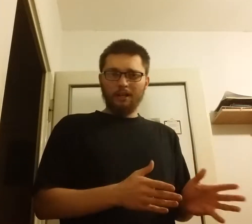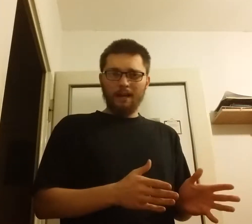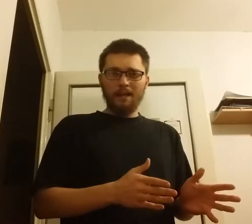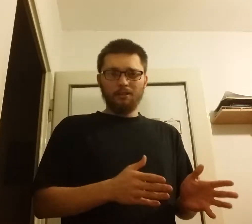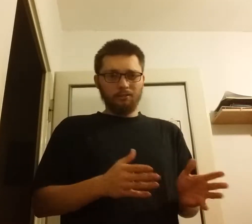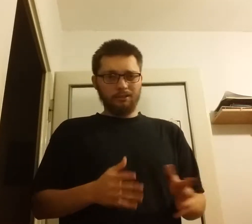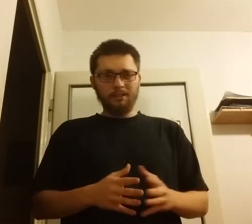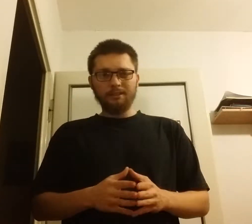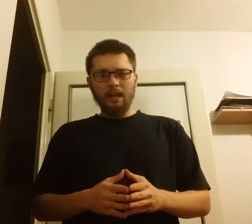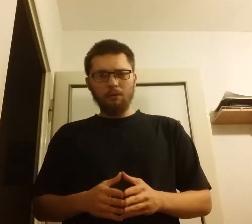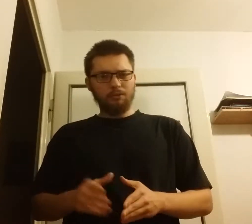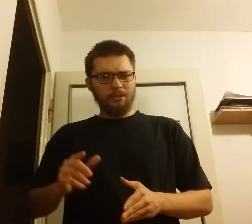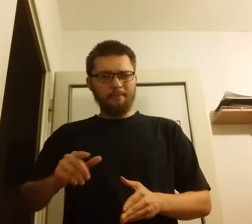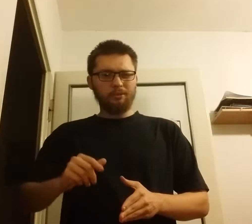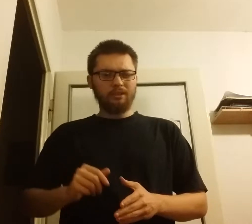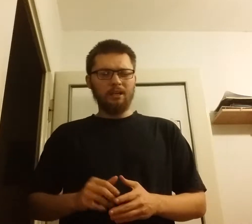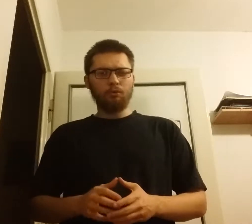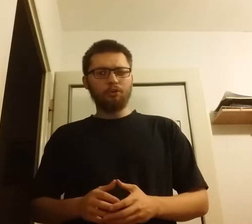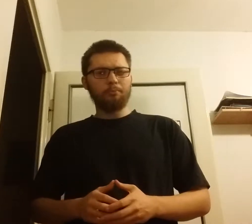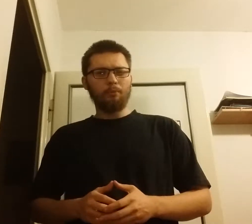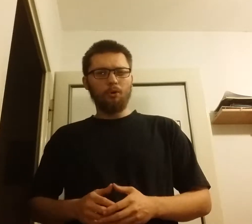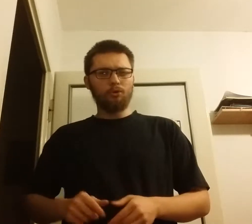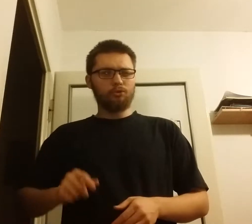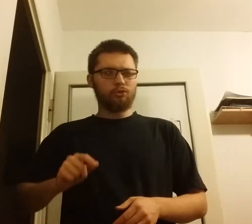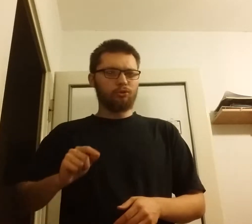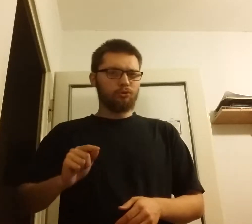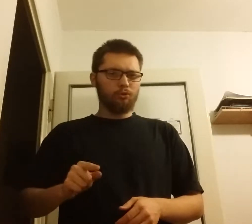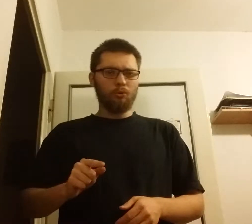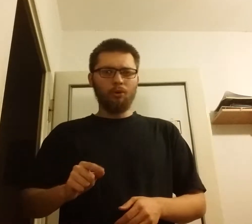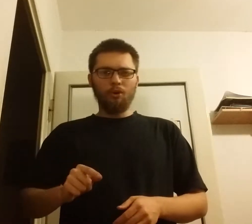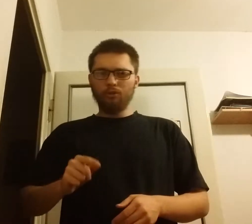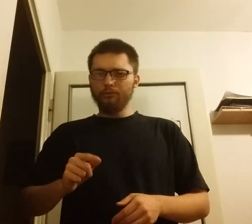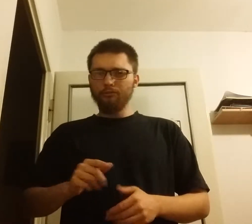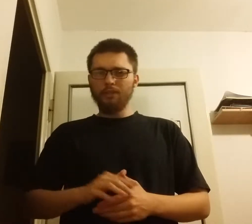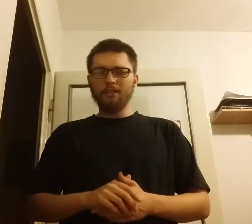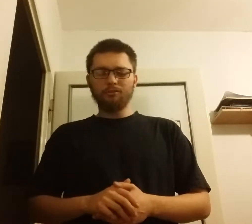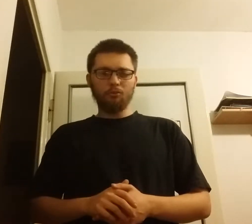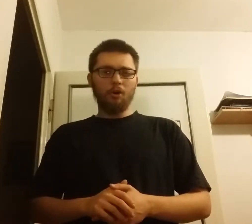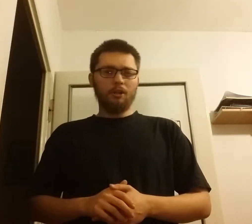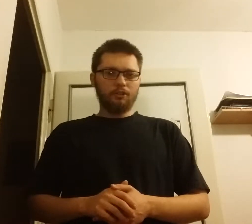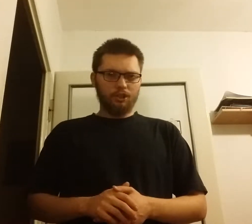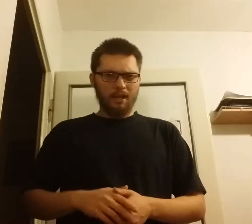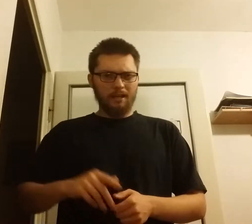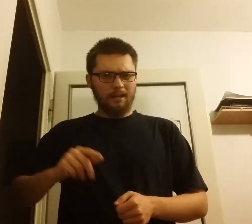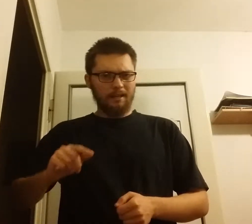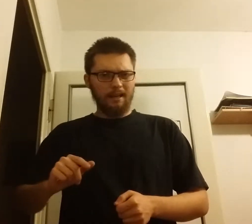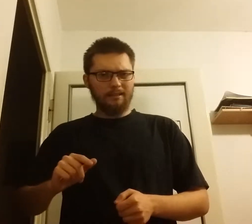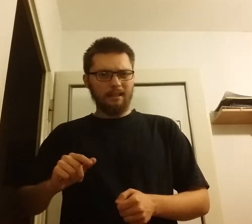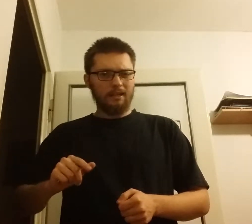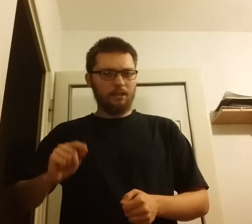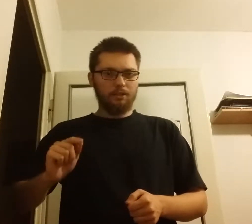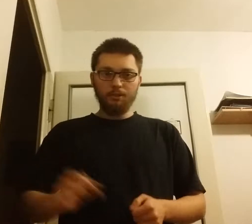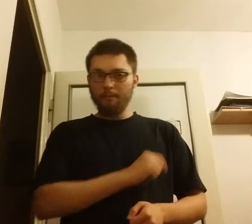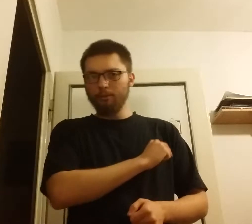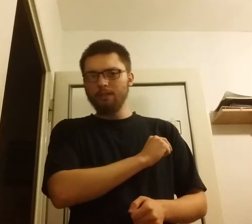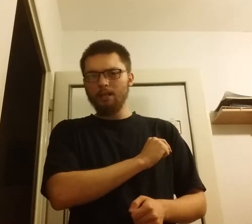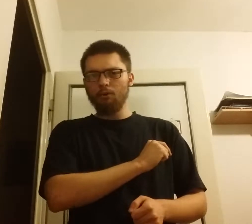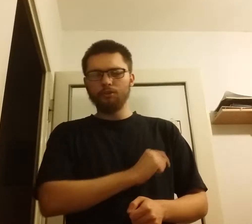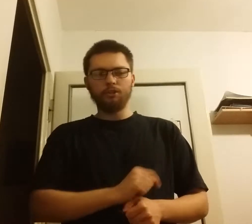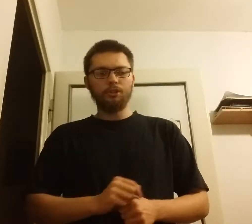kraj odzyskał niepodległość po 123 latach niepodległości.